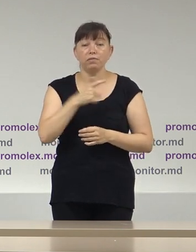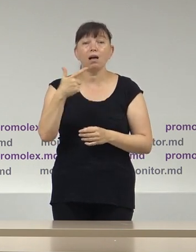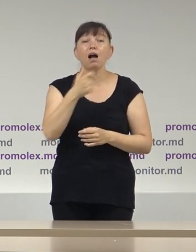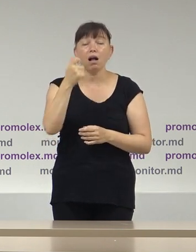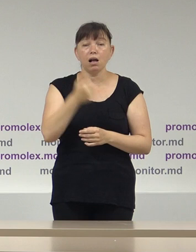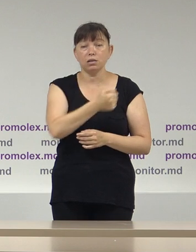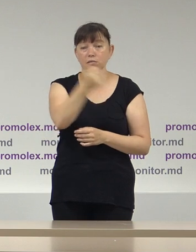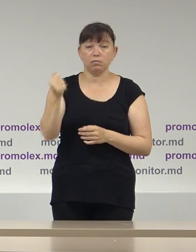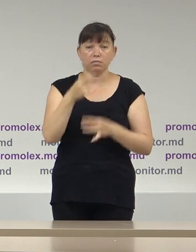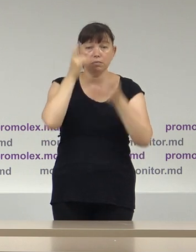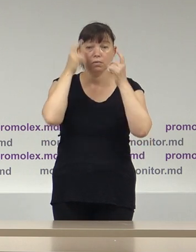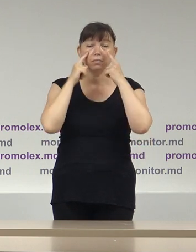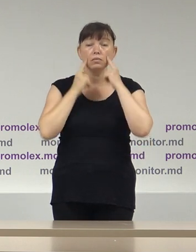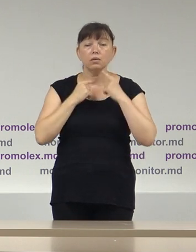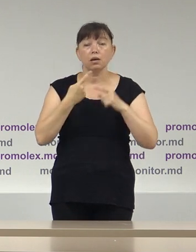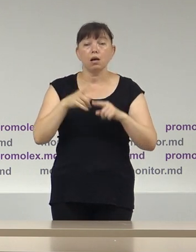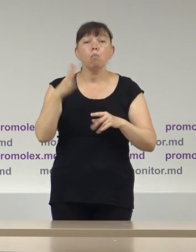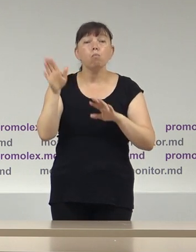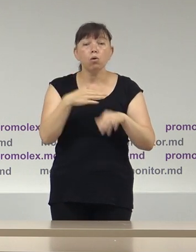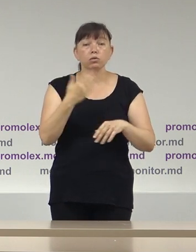lacrimogene după ce a fost lovit